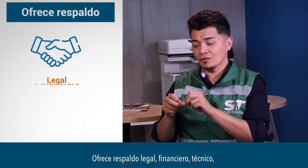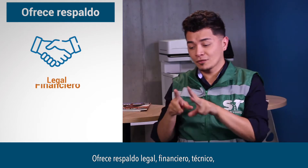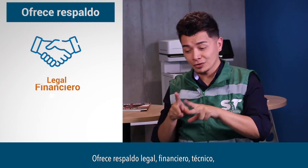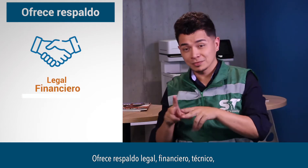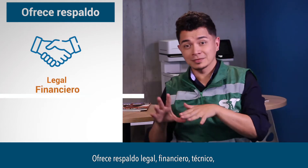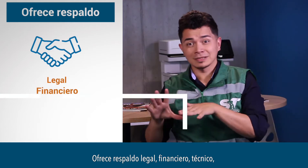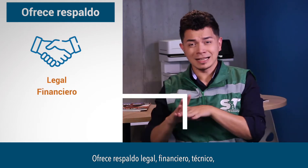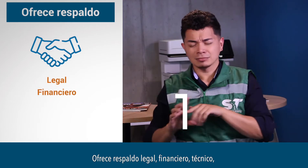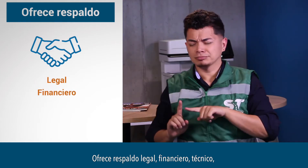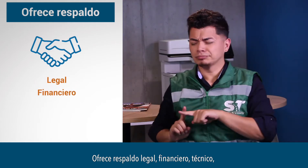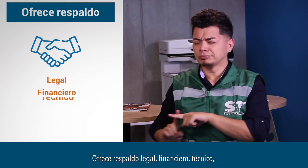técnico,